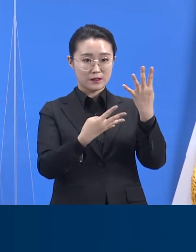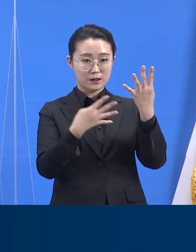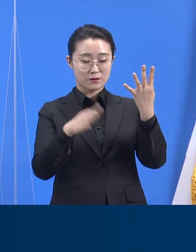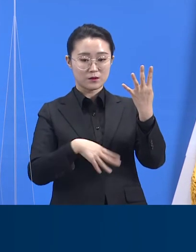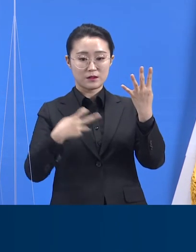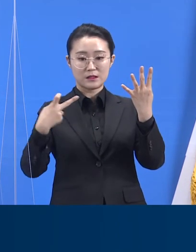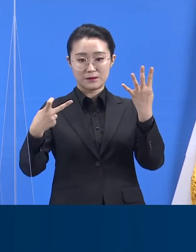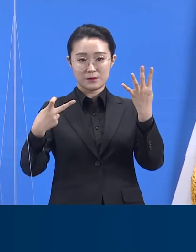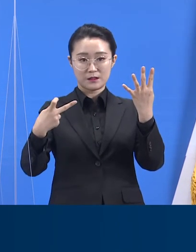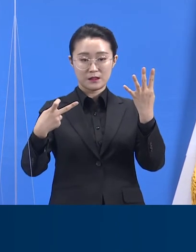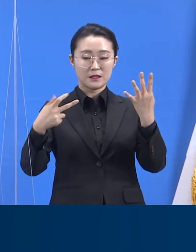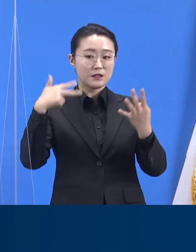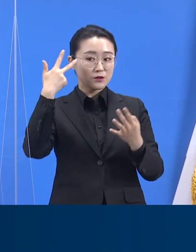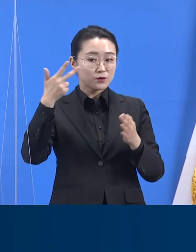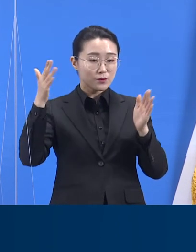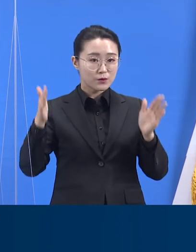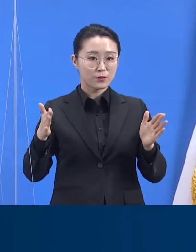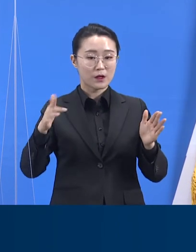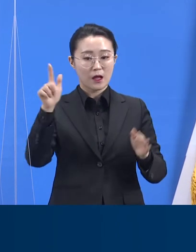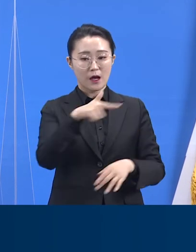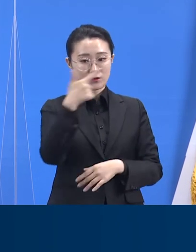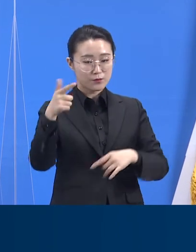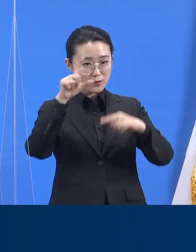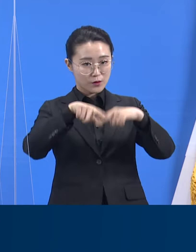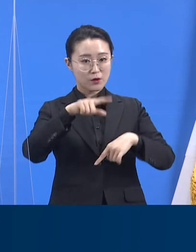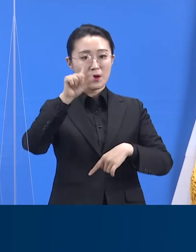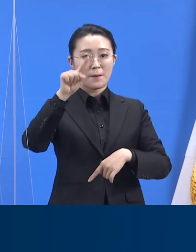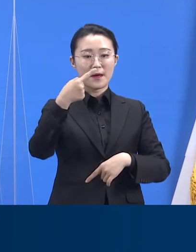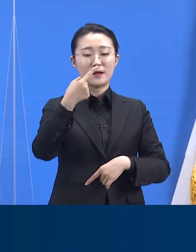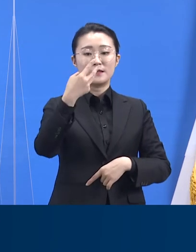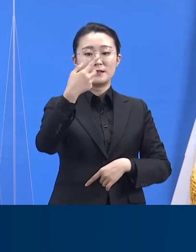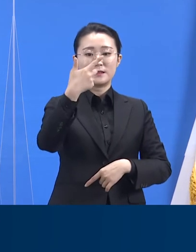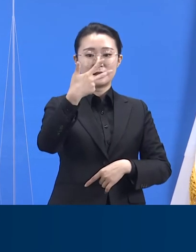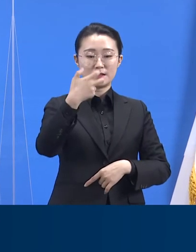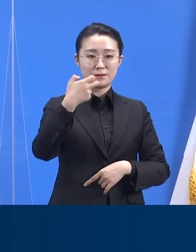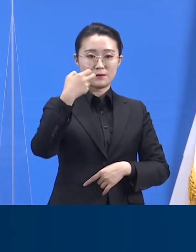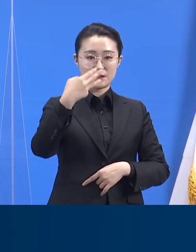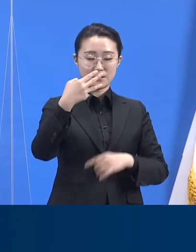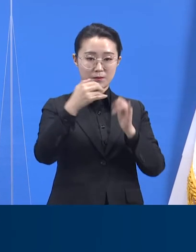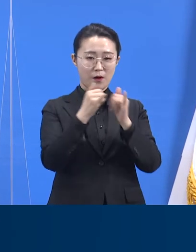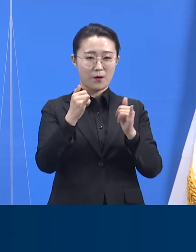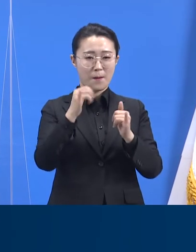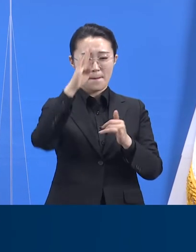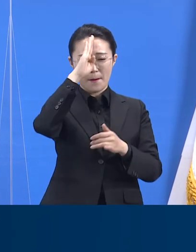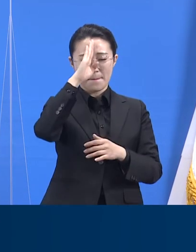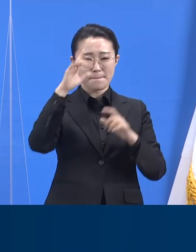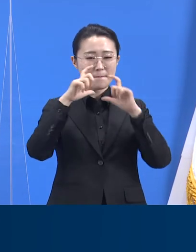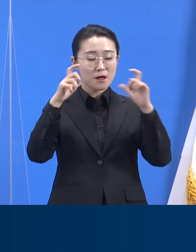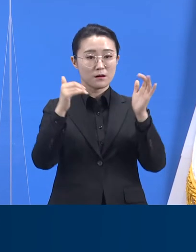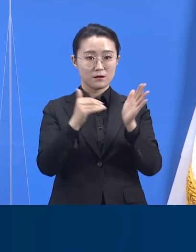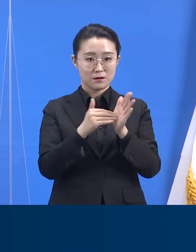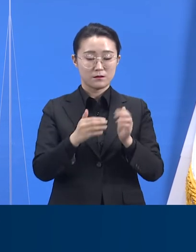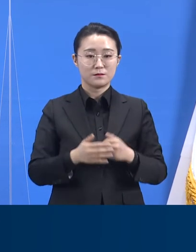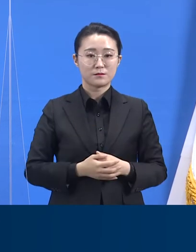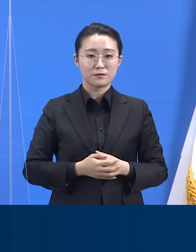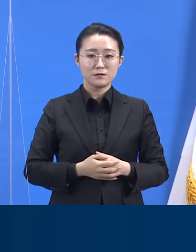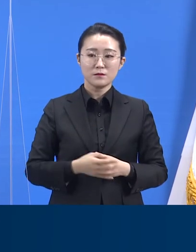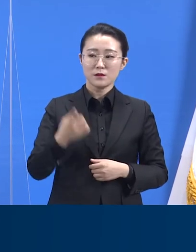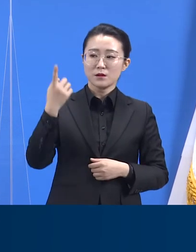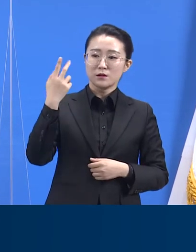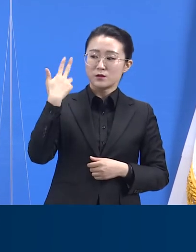일평균 확진자는 173명으로 전주 135명 대비 38명